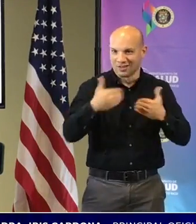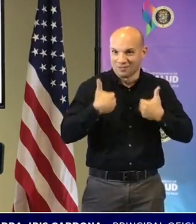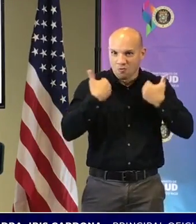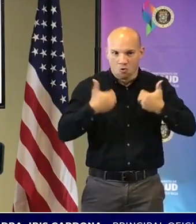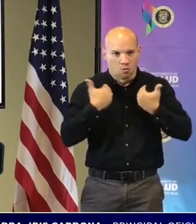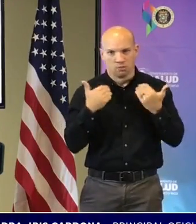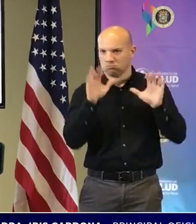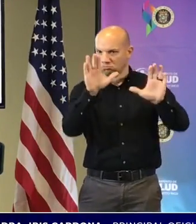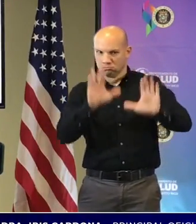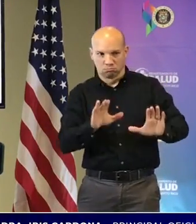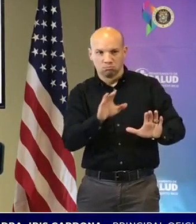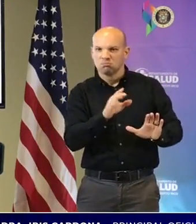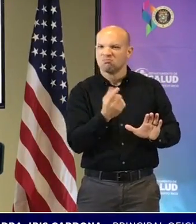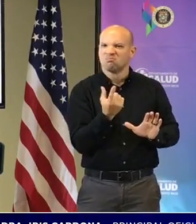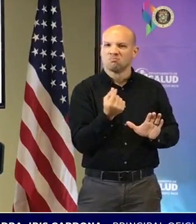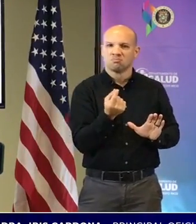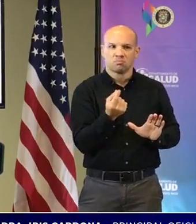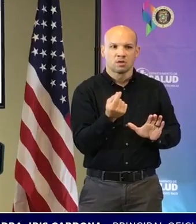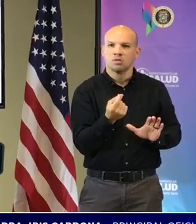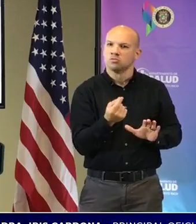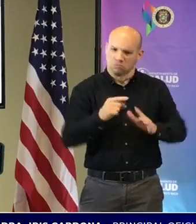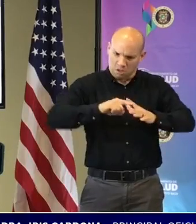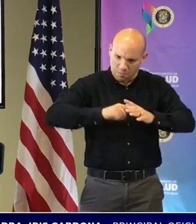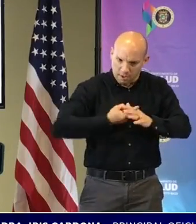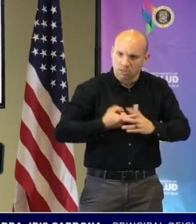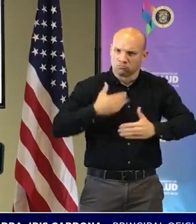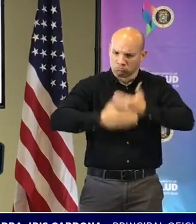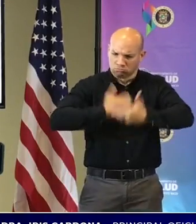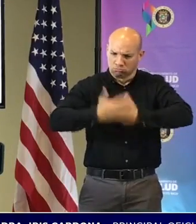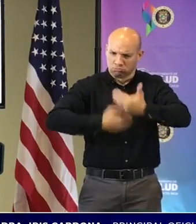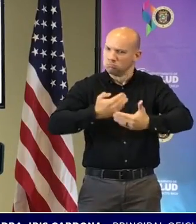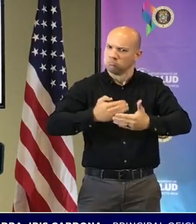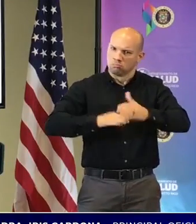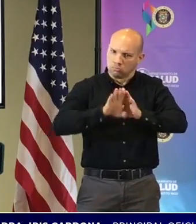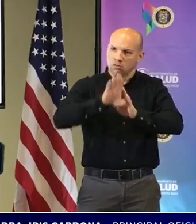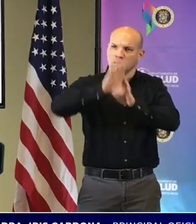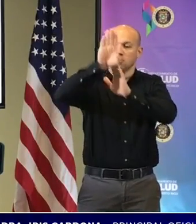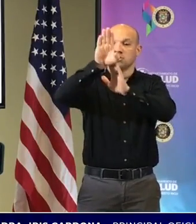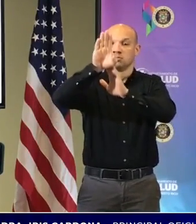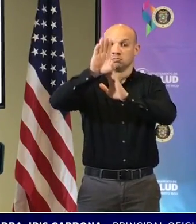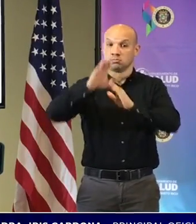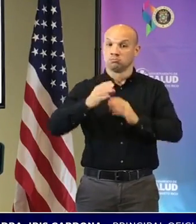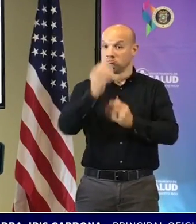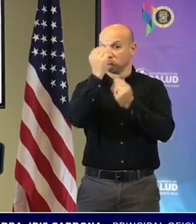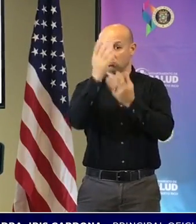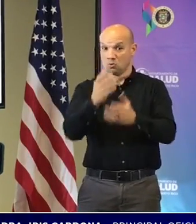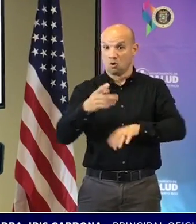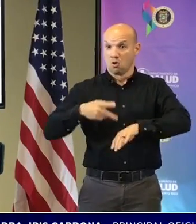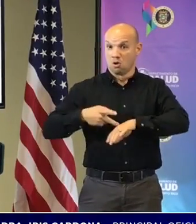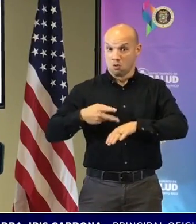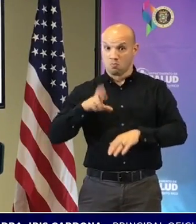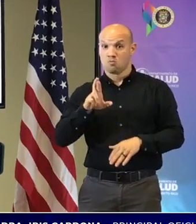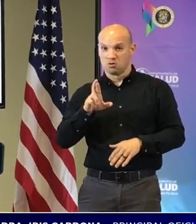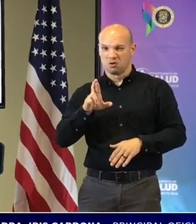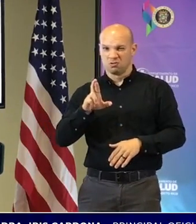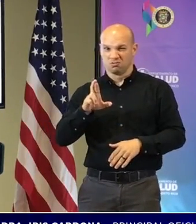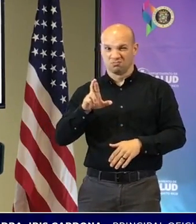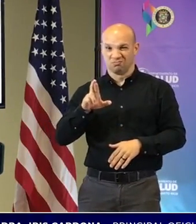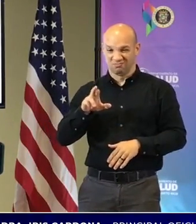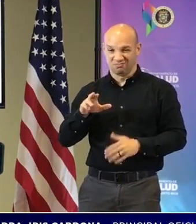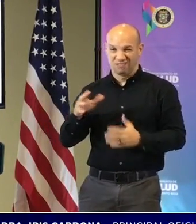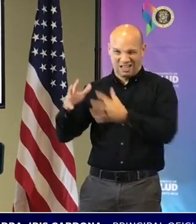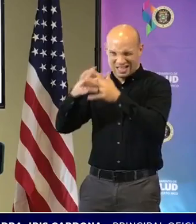maravillosos que han levantado este trabajo y déjenme decirles que Puerto Rico es la primera jurisdicción americana que